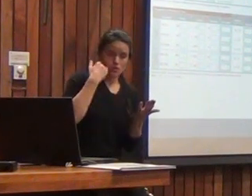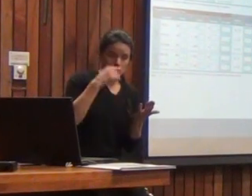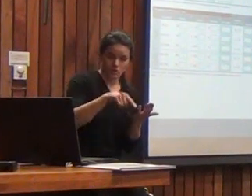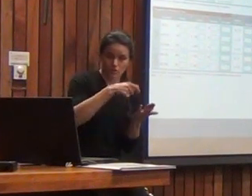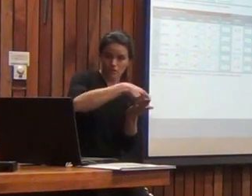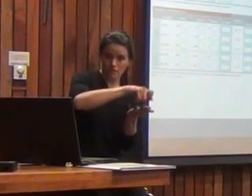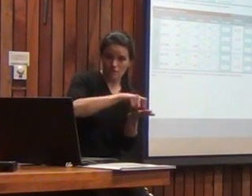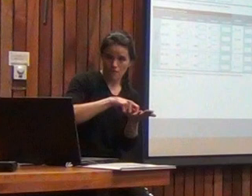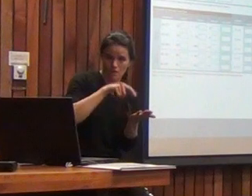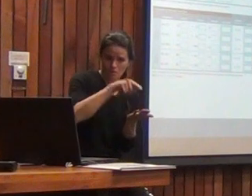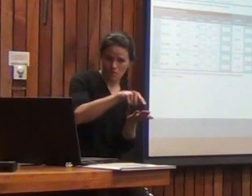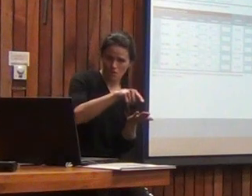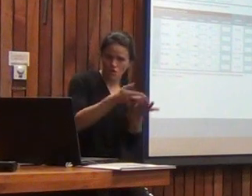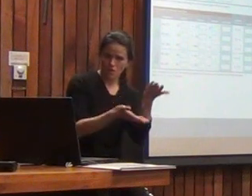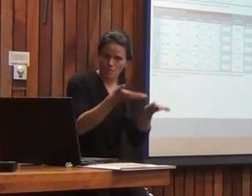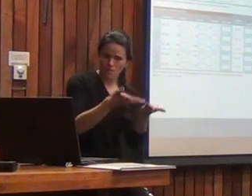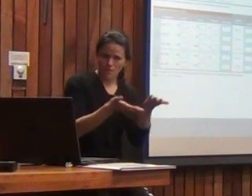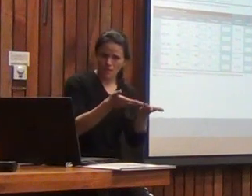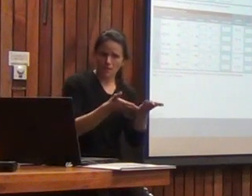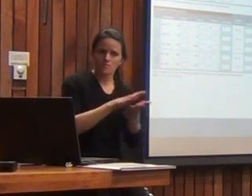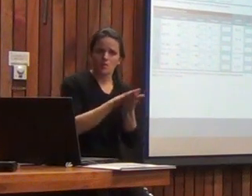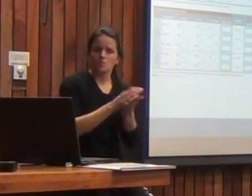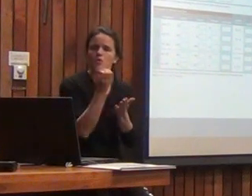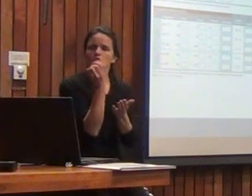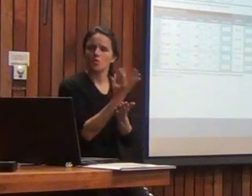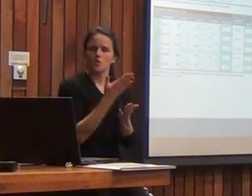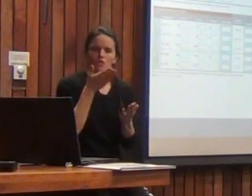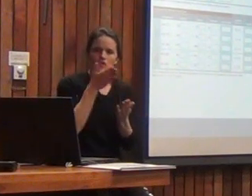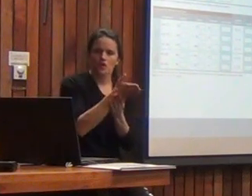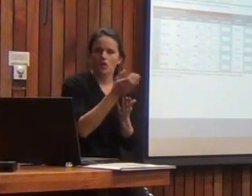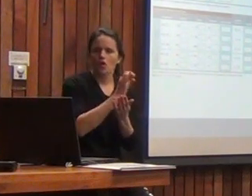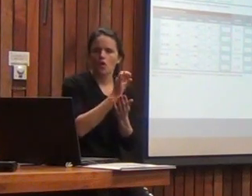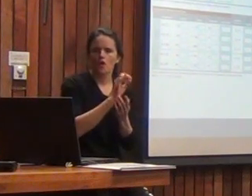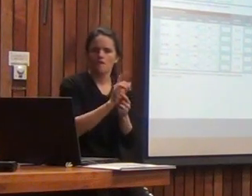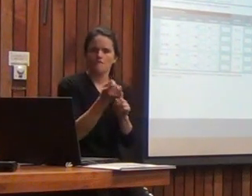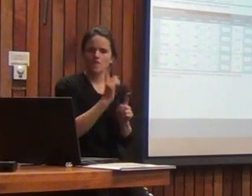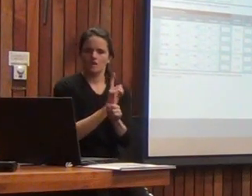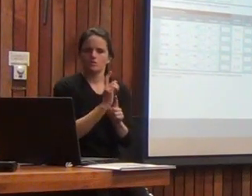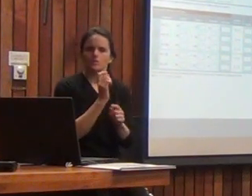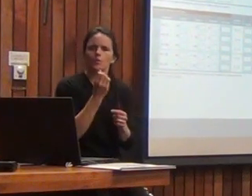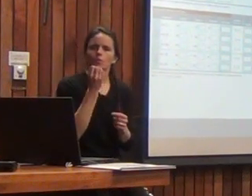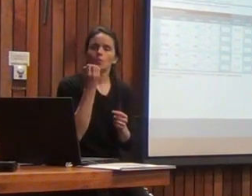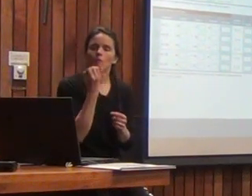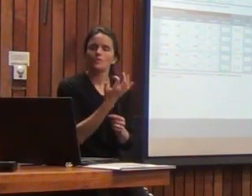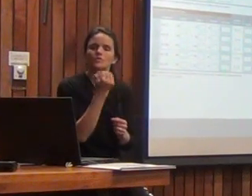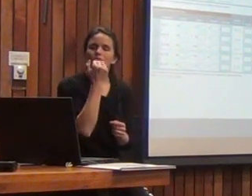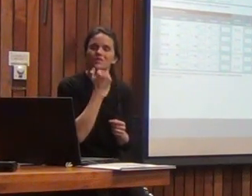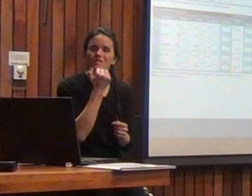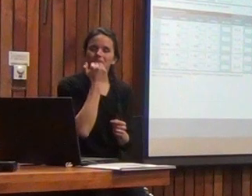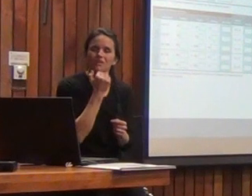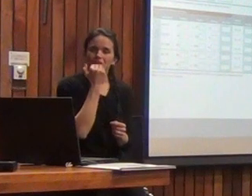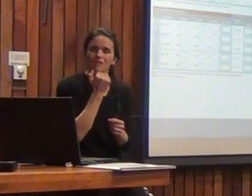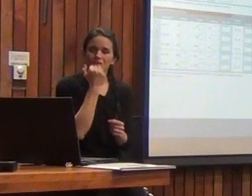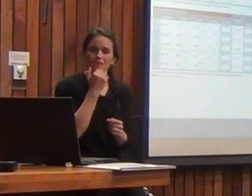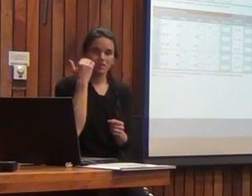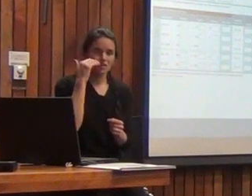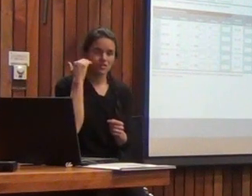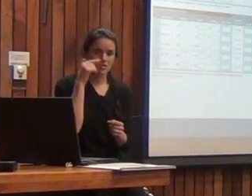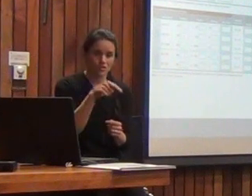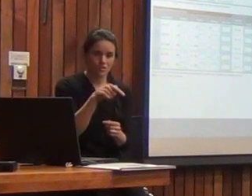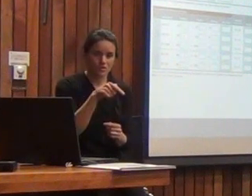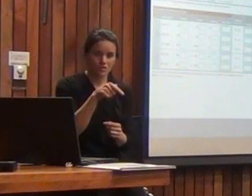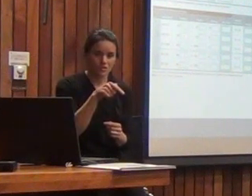ejemplo en dígitos directos o dígitos inversos cuántos errores comete el sujeto